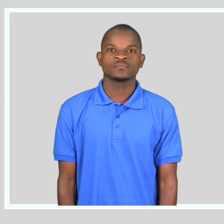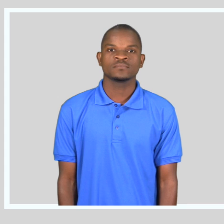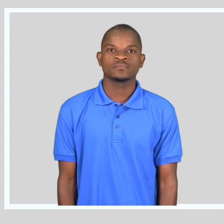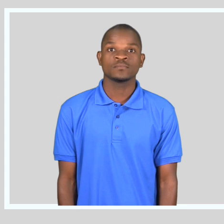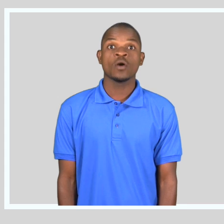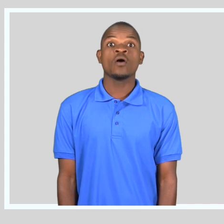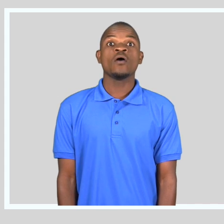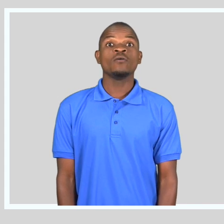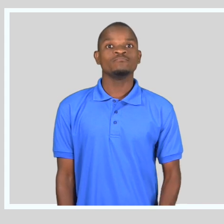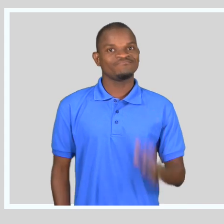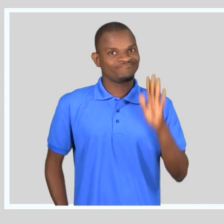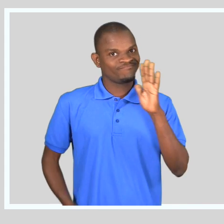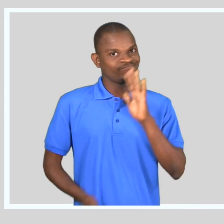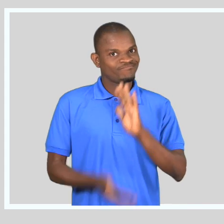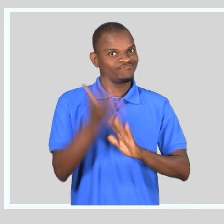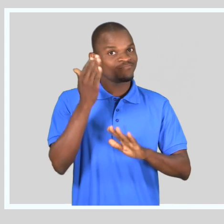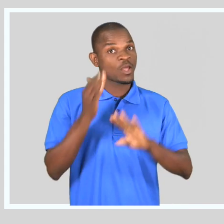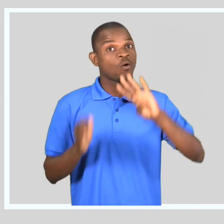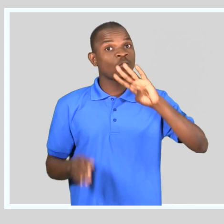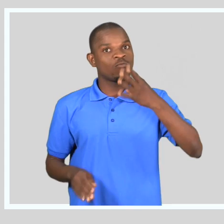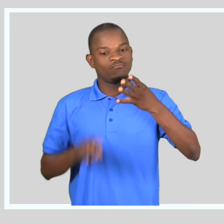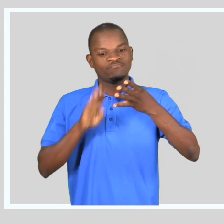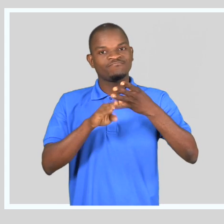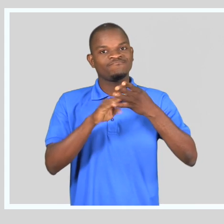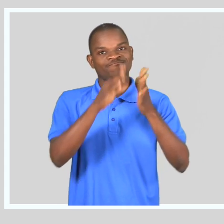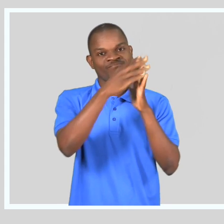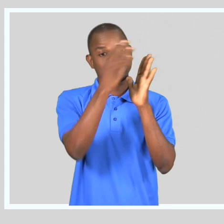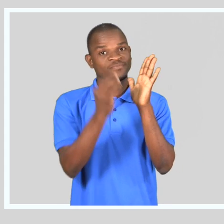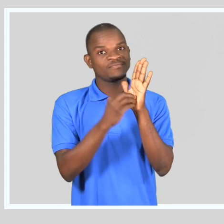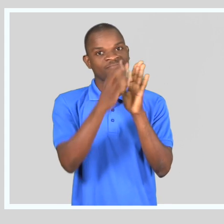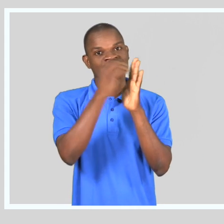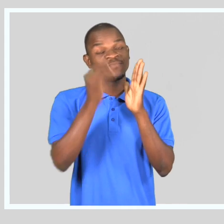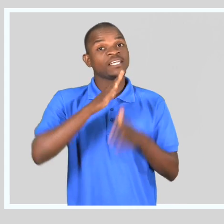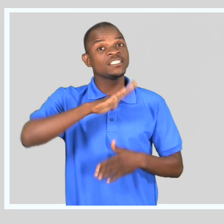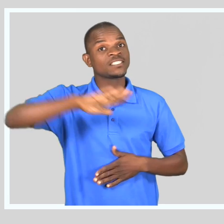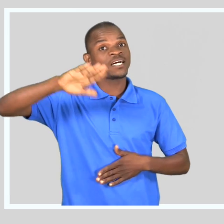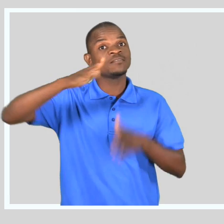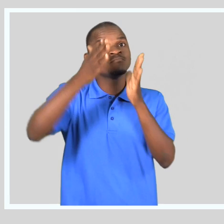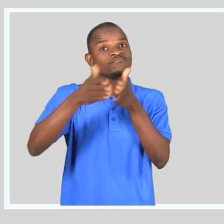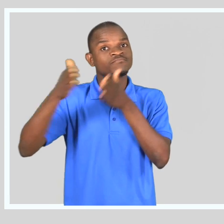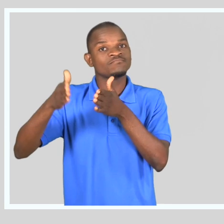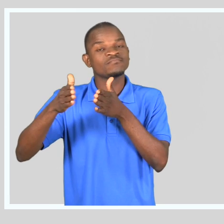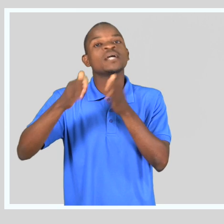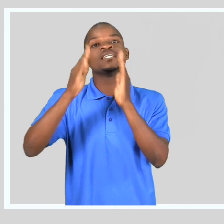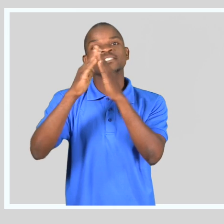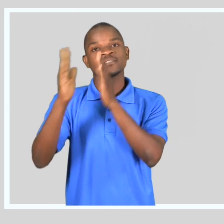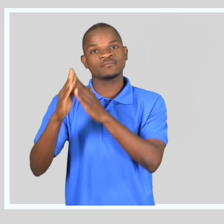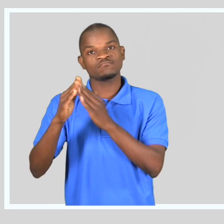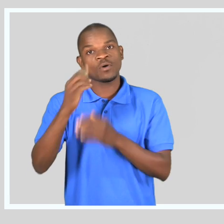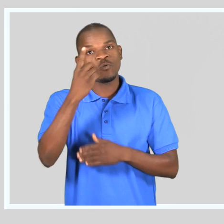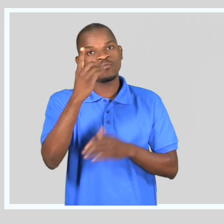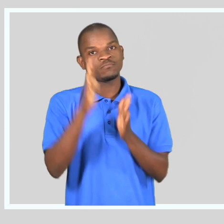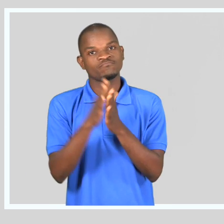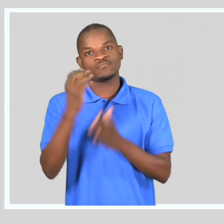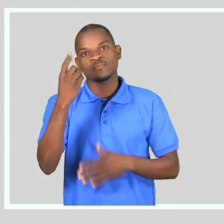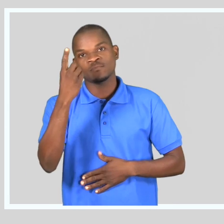Vem aí o 4º Recenseamento Geral da População e Habitação. De 1 a 15 de Agosto, vamos